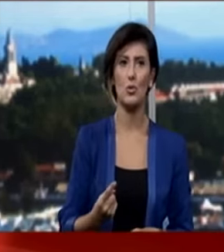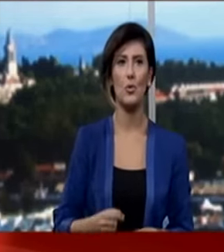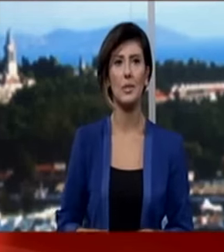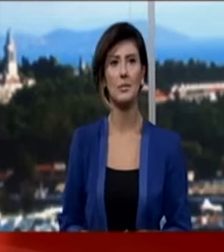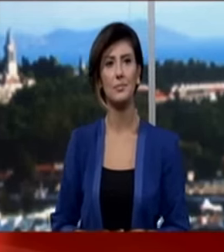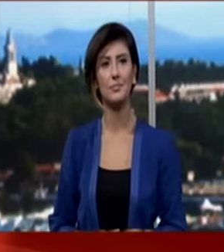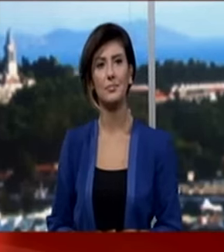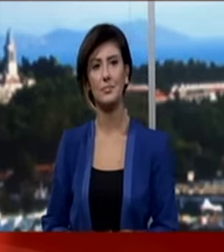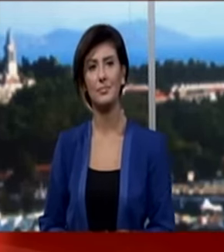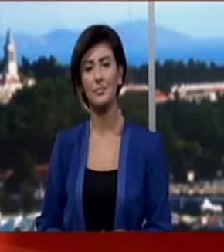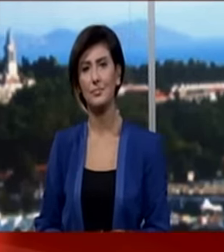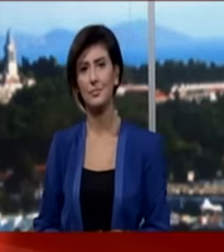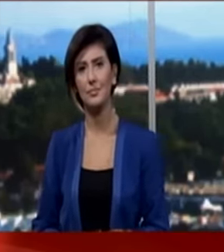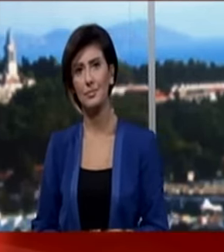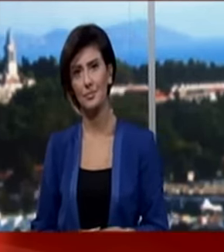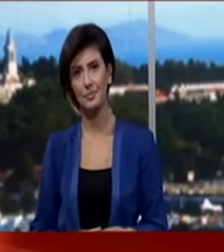edildiğini söyledi.